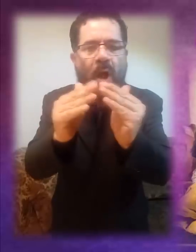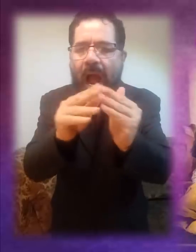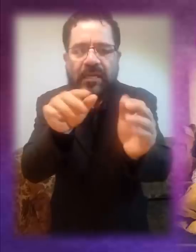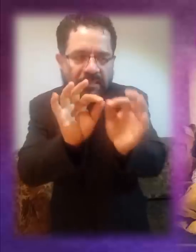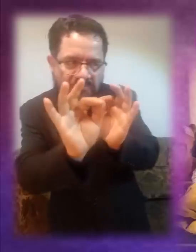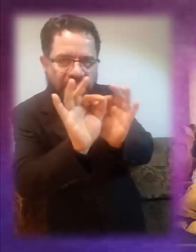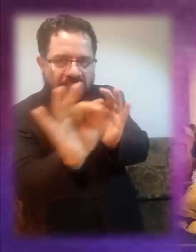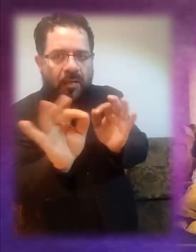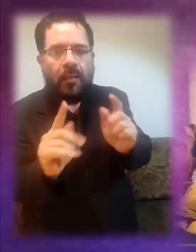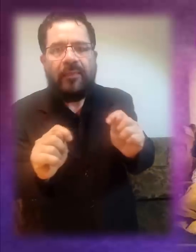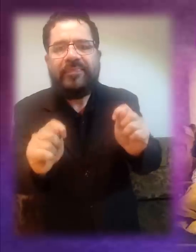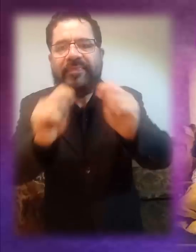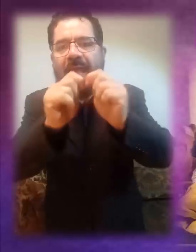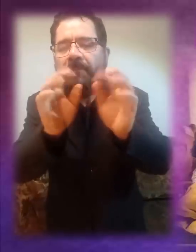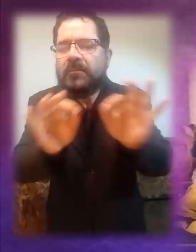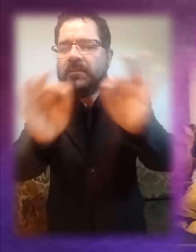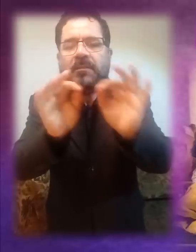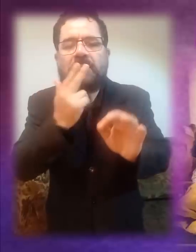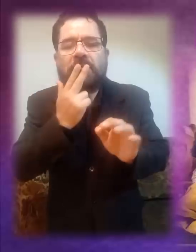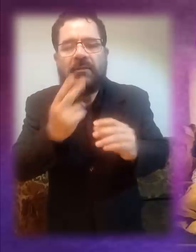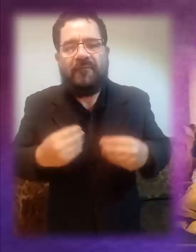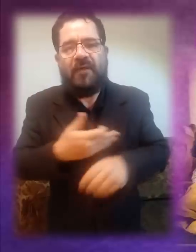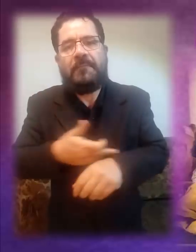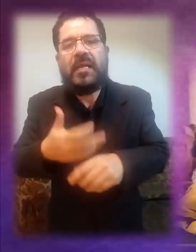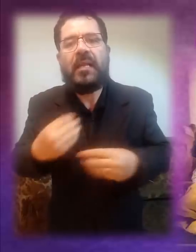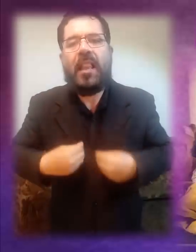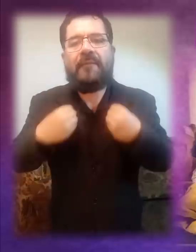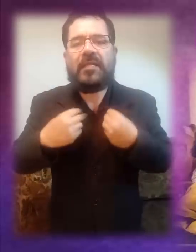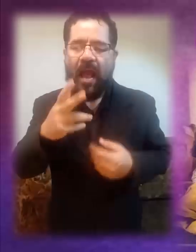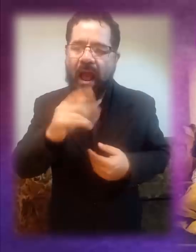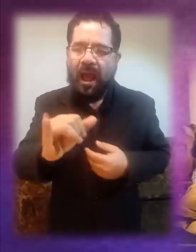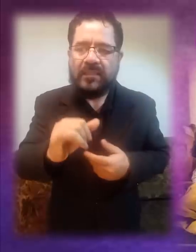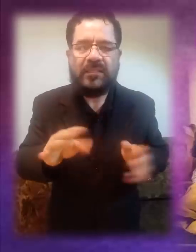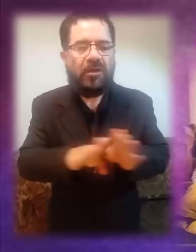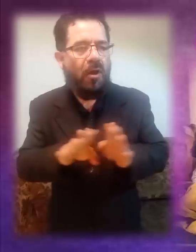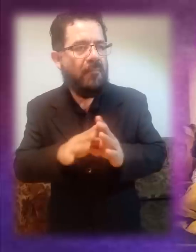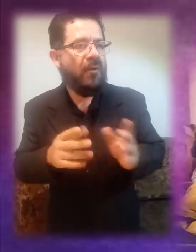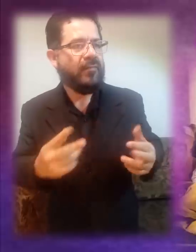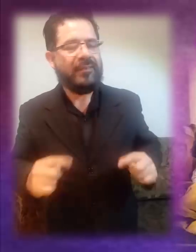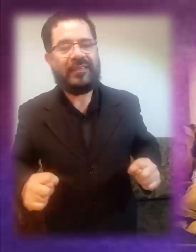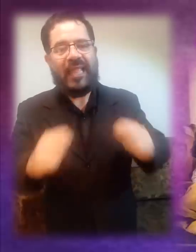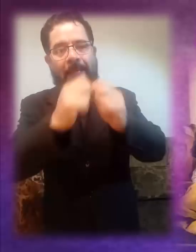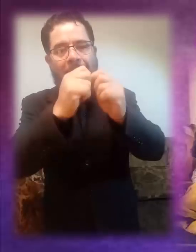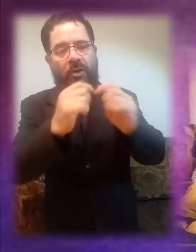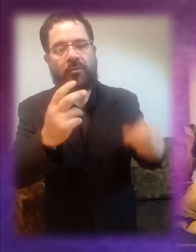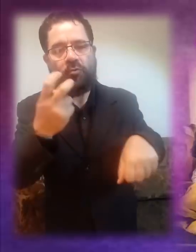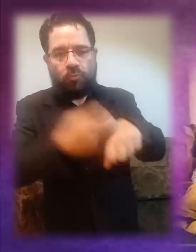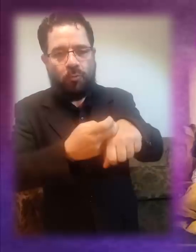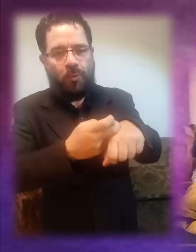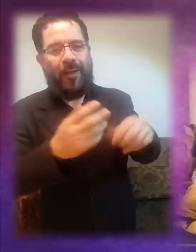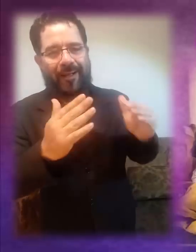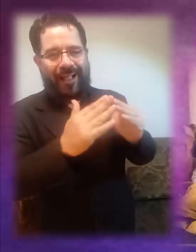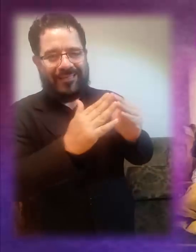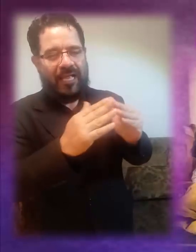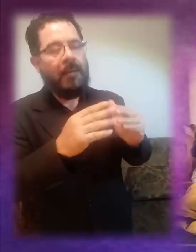en el mismo hogar, templo sagrado de la familia y de la vida. Así se profana el templo material,